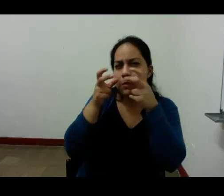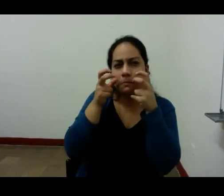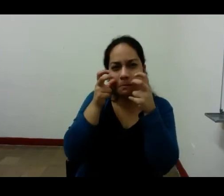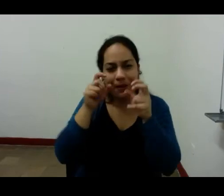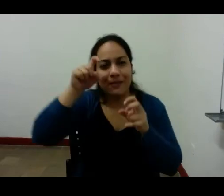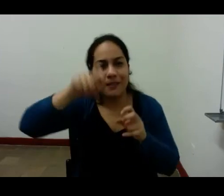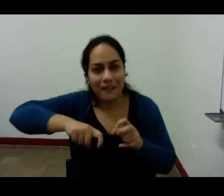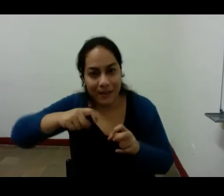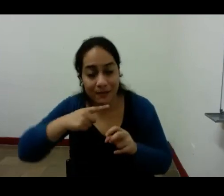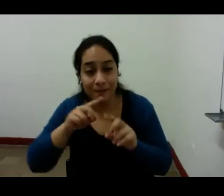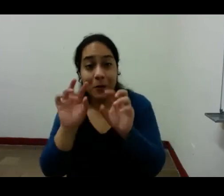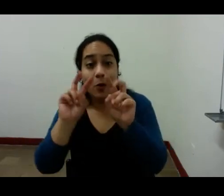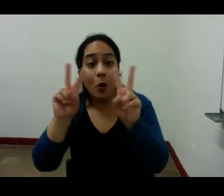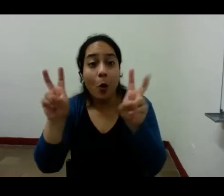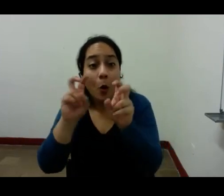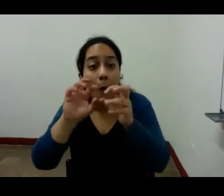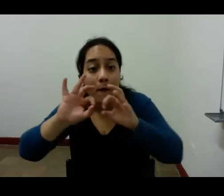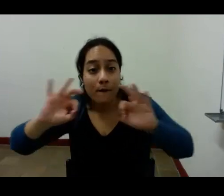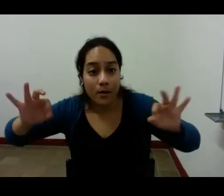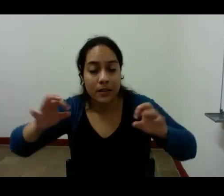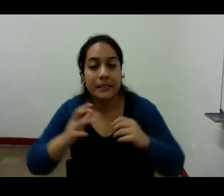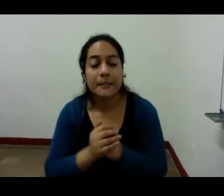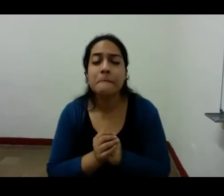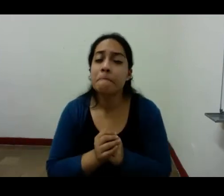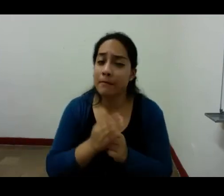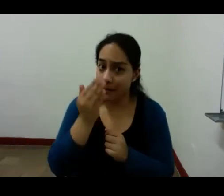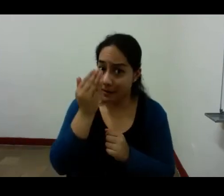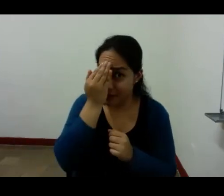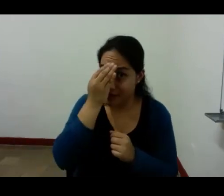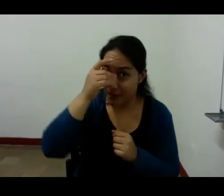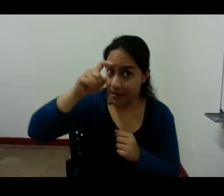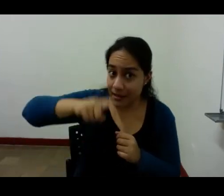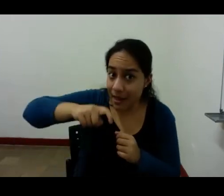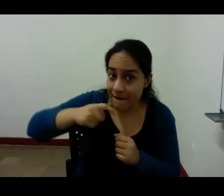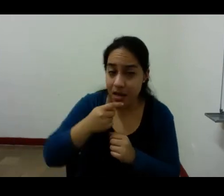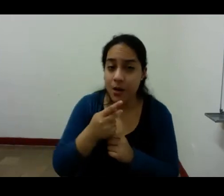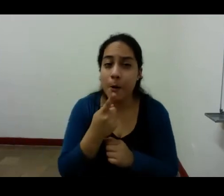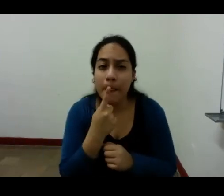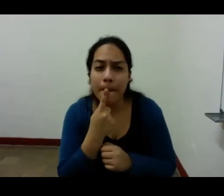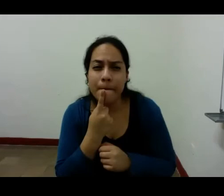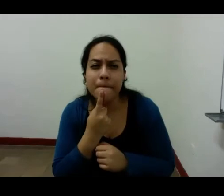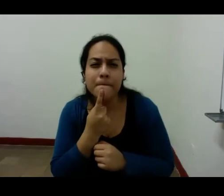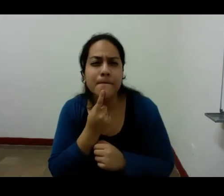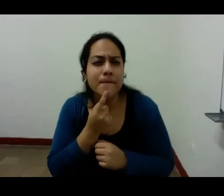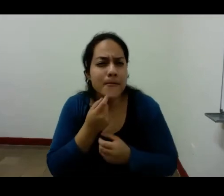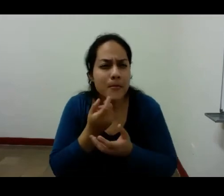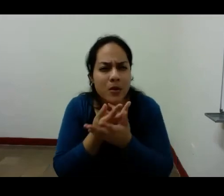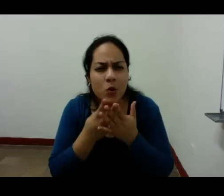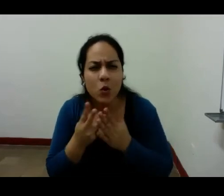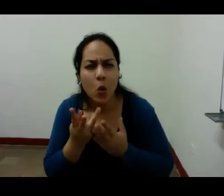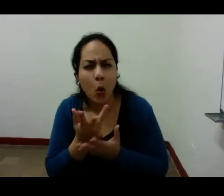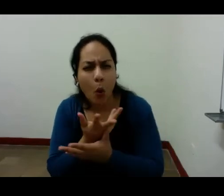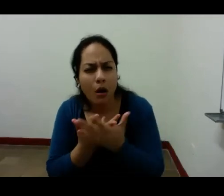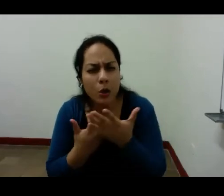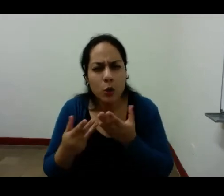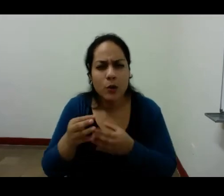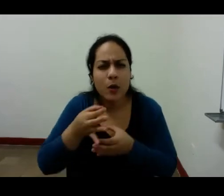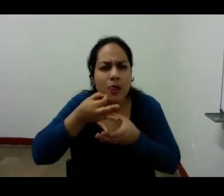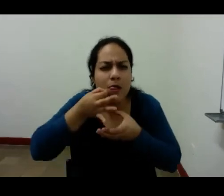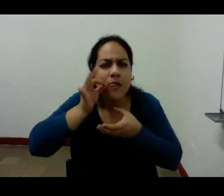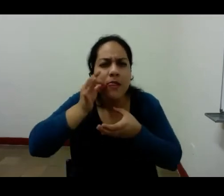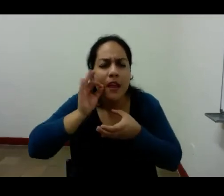comillas saber poner en el saborear una taza de té